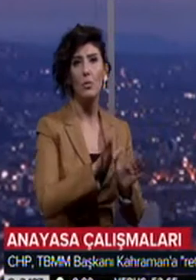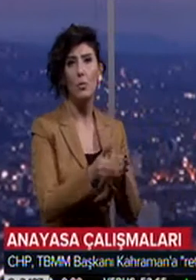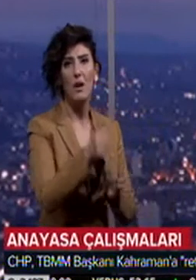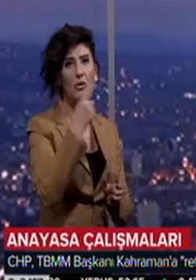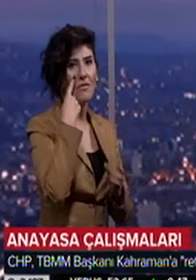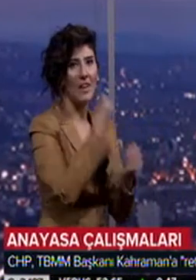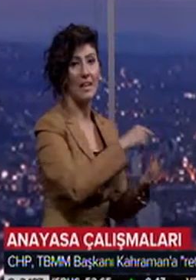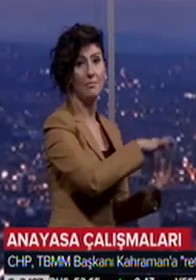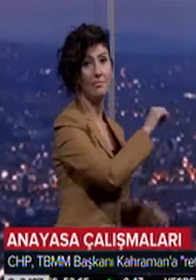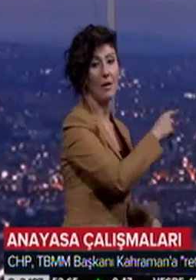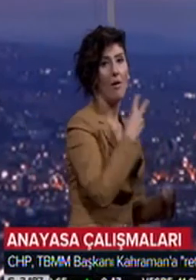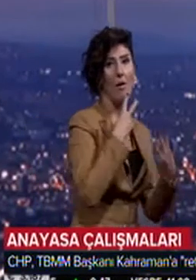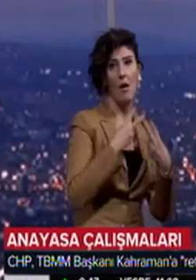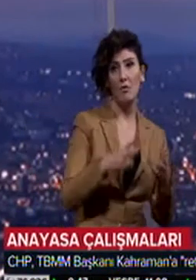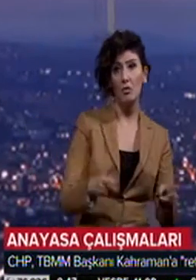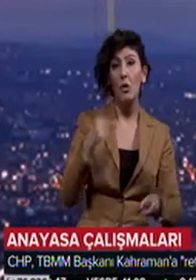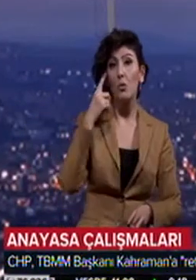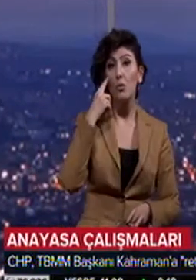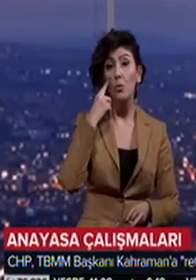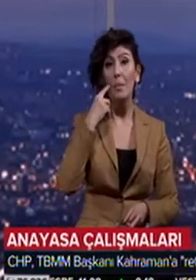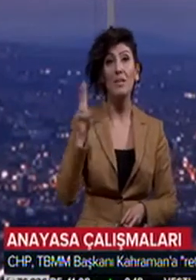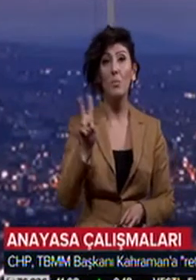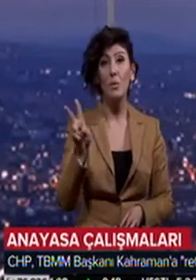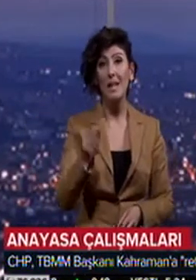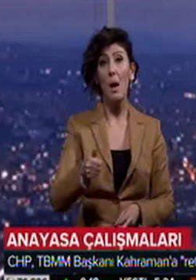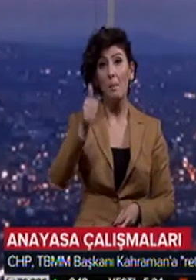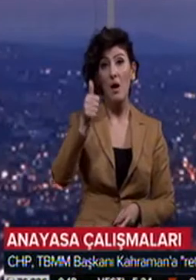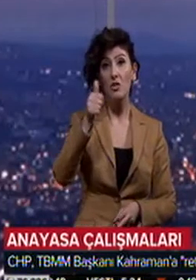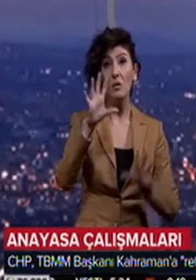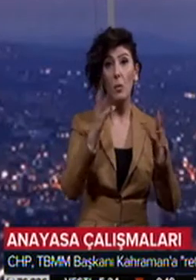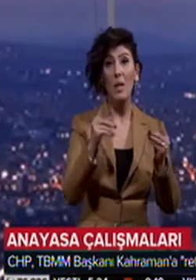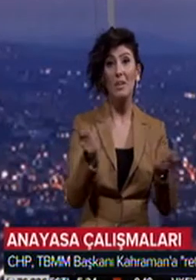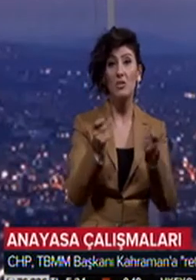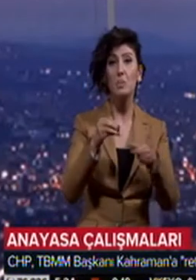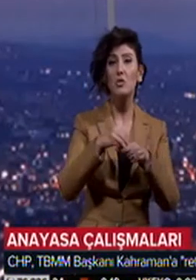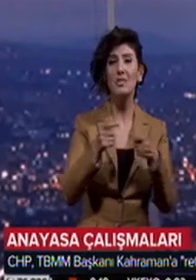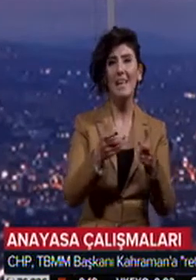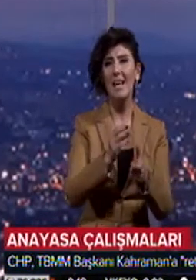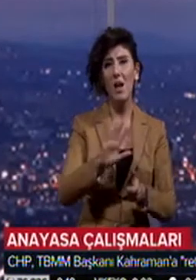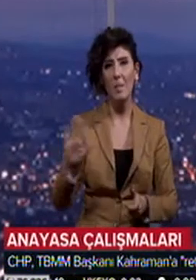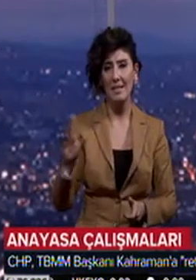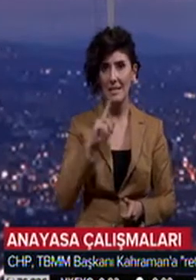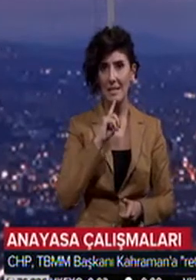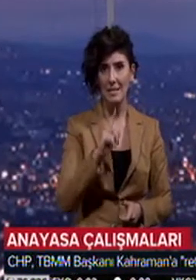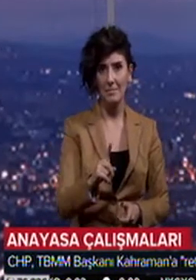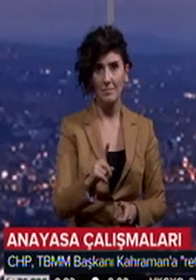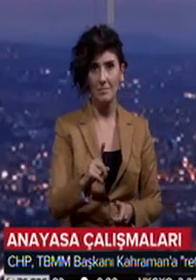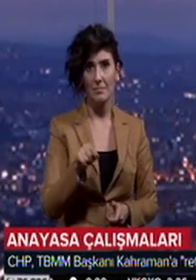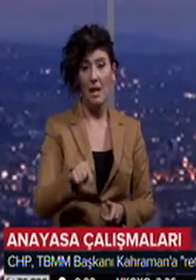Başkan Vekili Levent Gök açıkladı. Gök, hükümet modeli başkanlık olan bir çalışmanın içinde yer almayız dedi. Levent